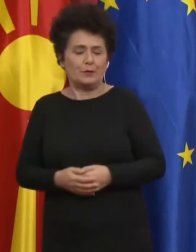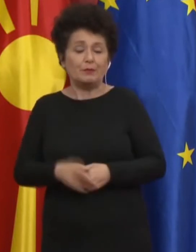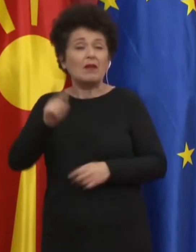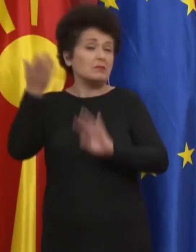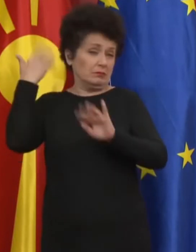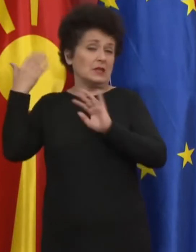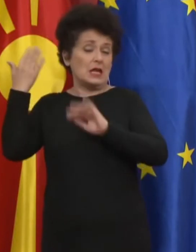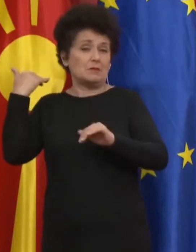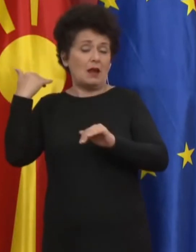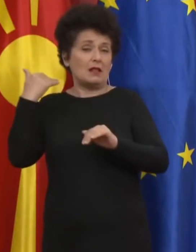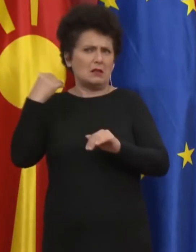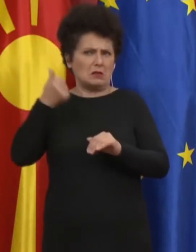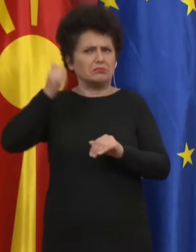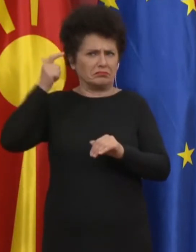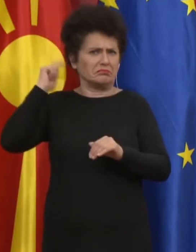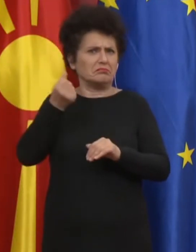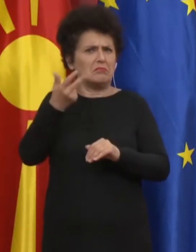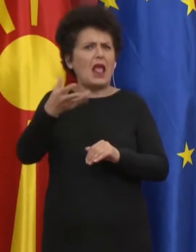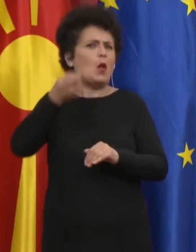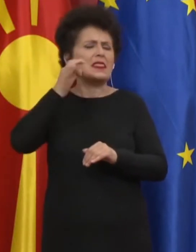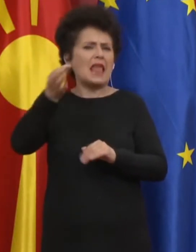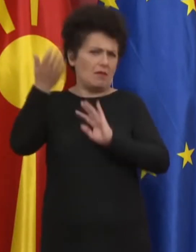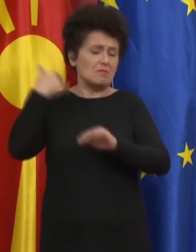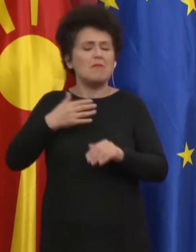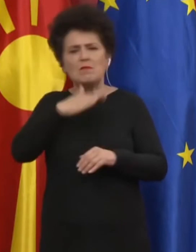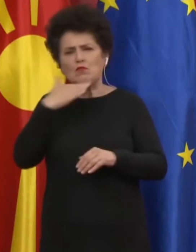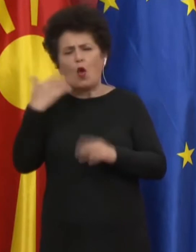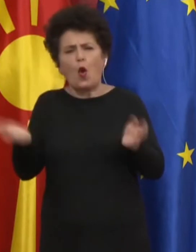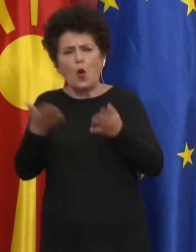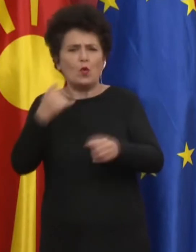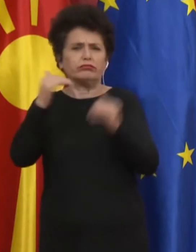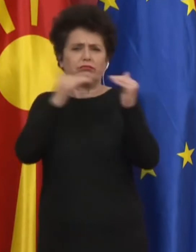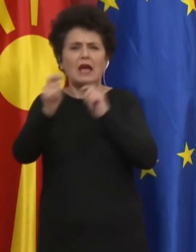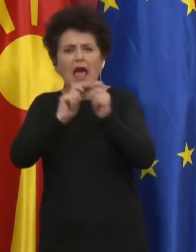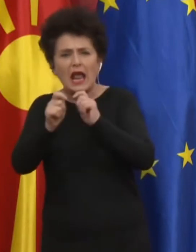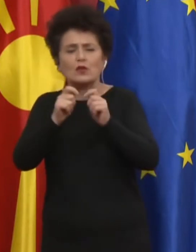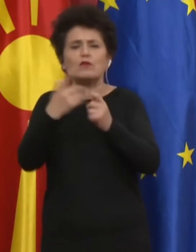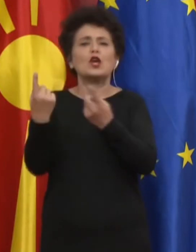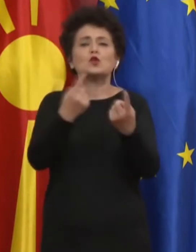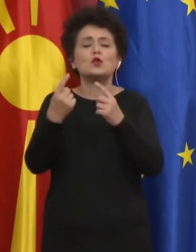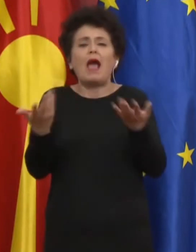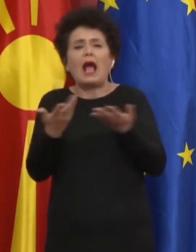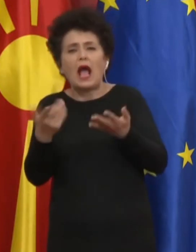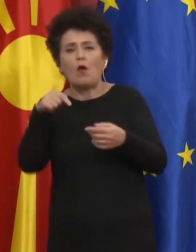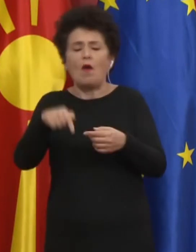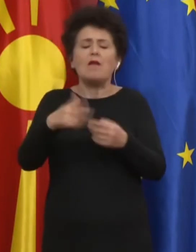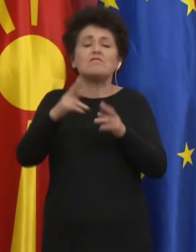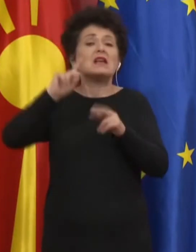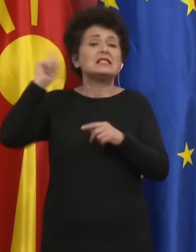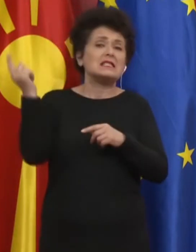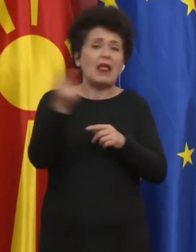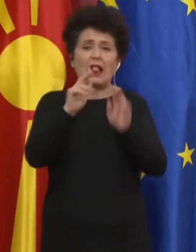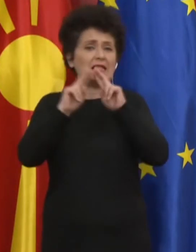gjithë se punon në bazë të indikatorve mjekësord, mjekësis si shkencë epidemiologisë dhe kjo deklaratë si pas ti nuk i ka hije një mjeku.